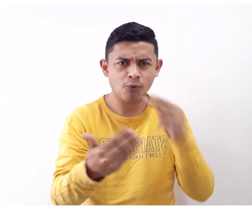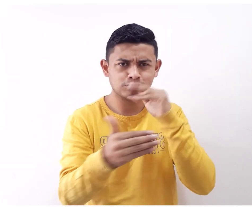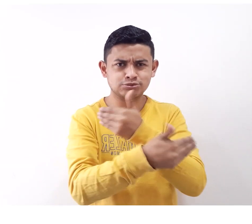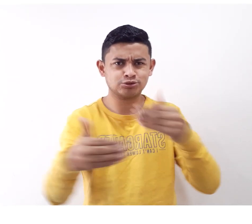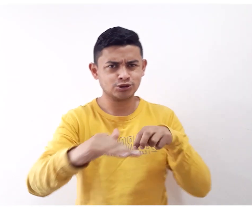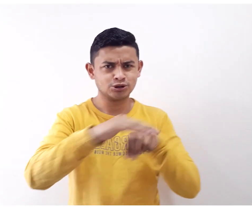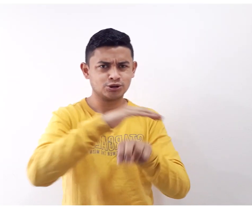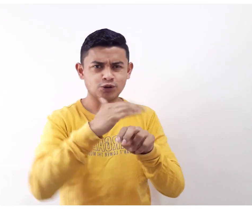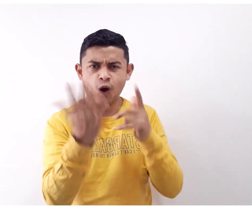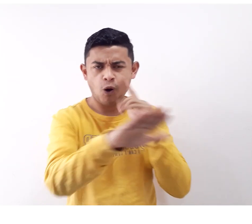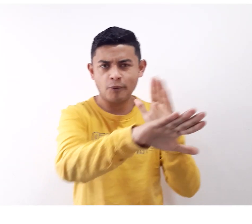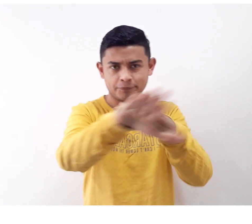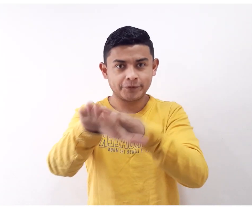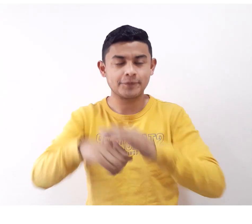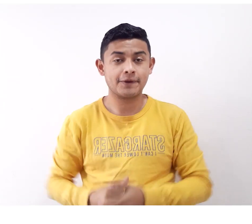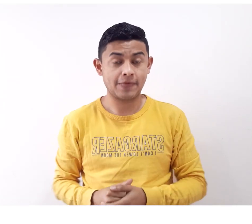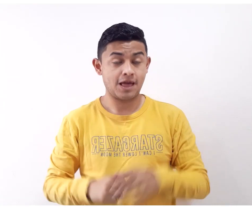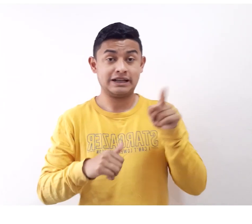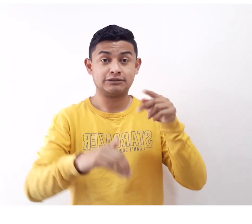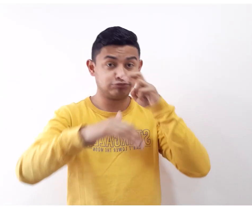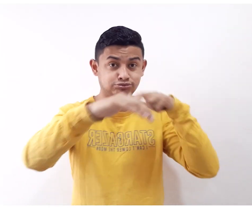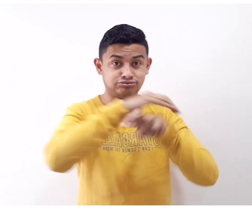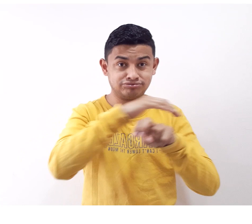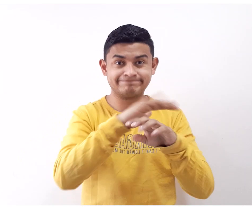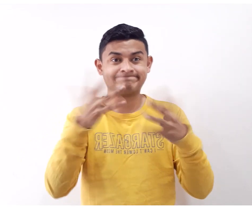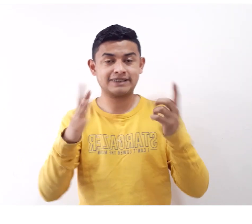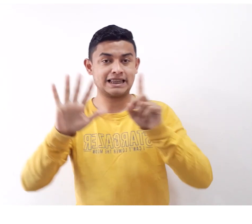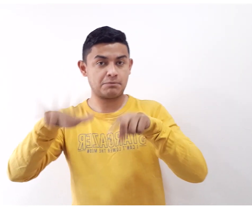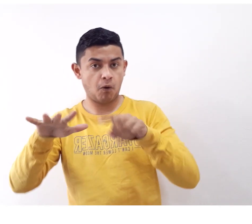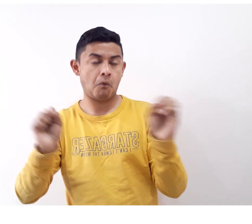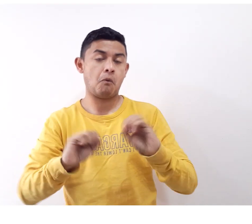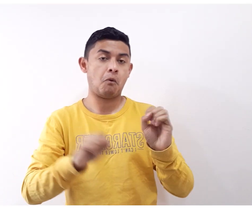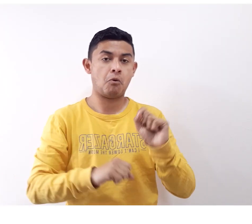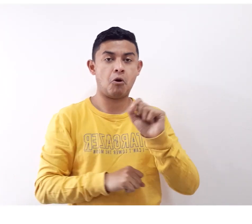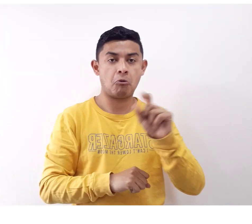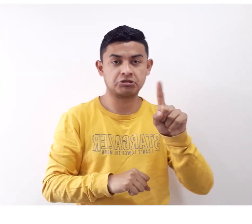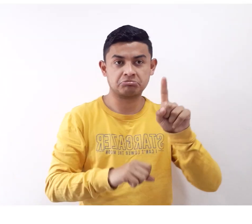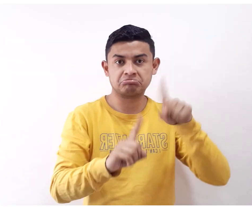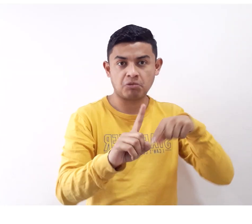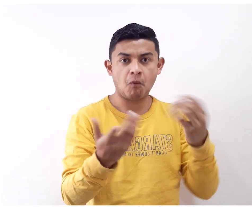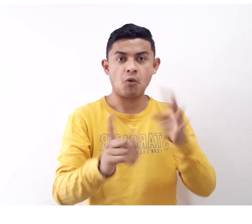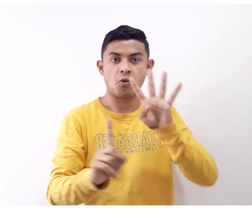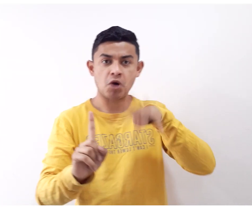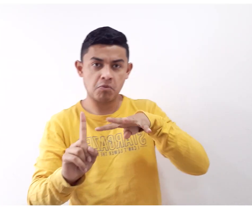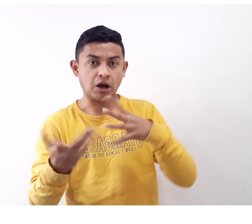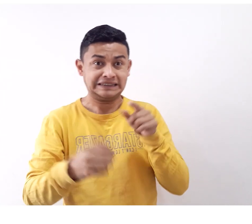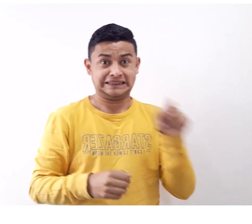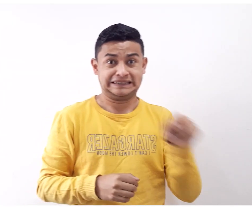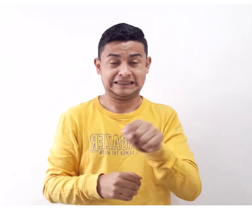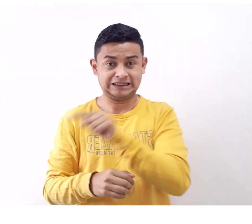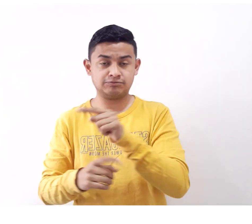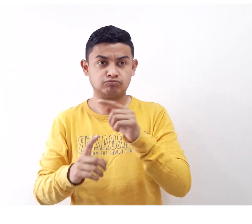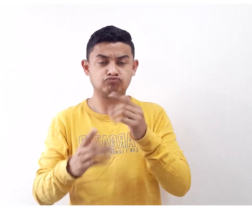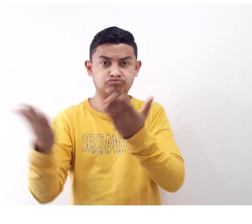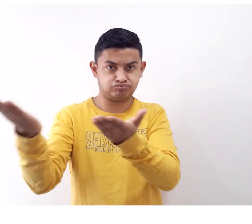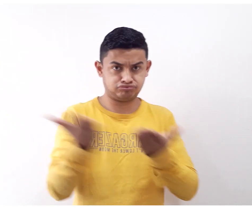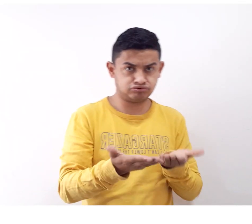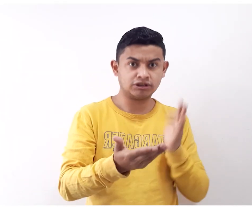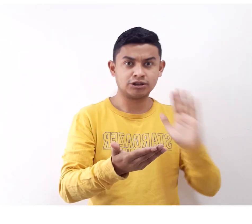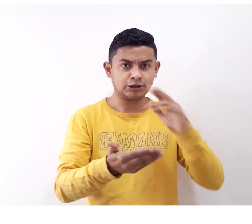la prestación del servicio con atención a niños y niñas del sector entre los cuatro meses y los cuatro años de edad. Las familias